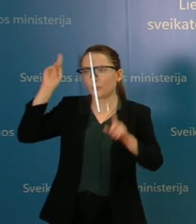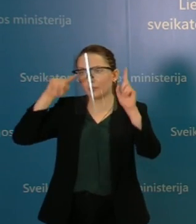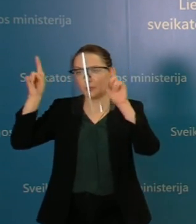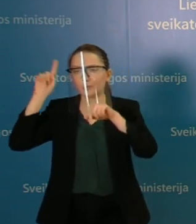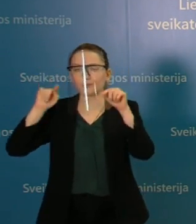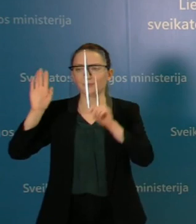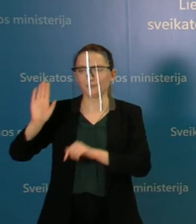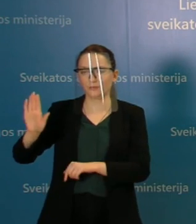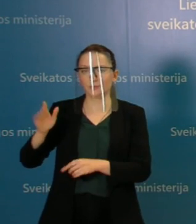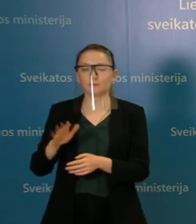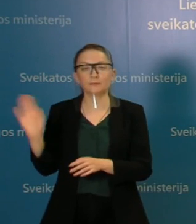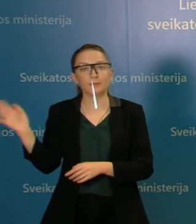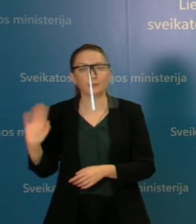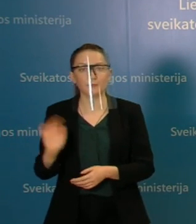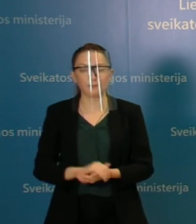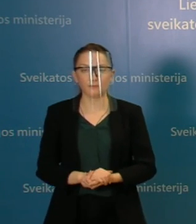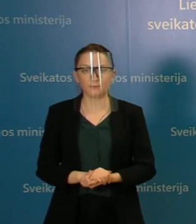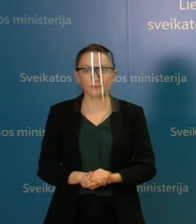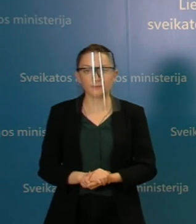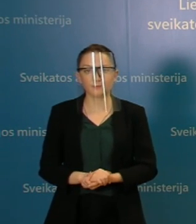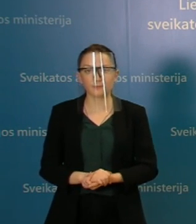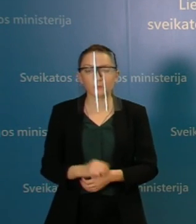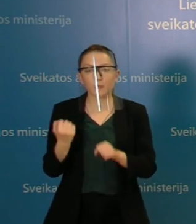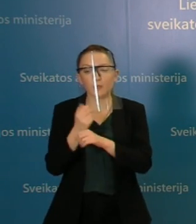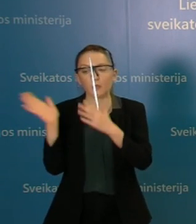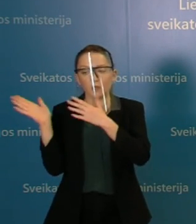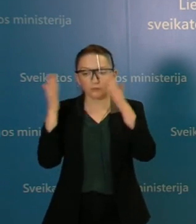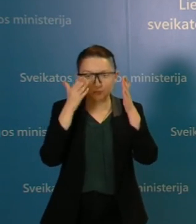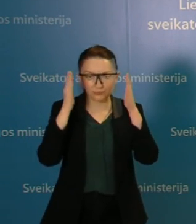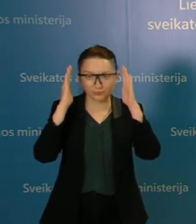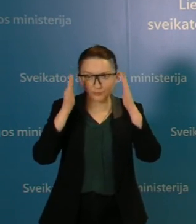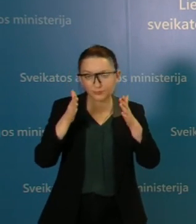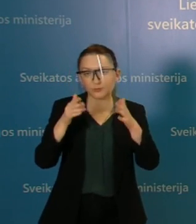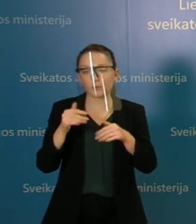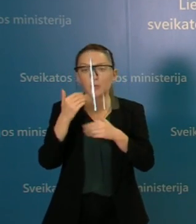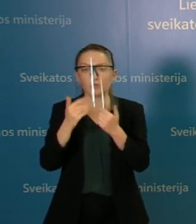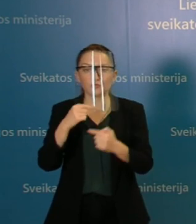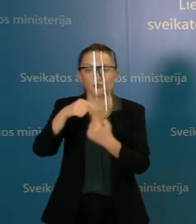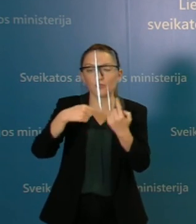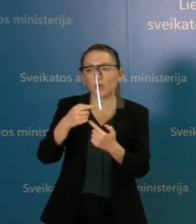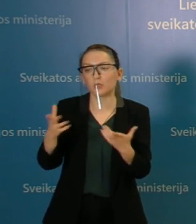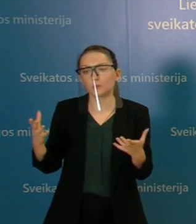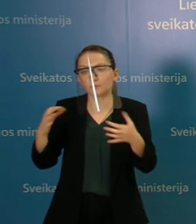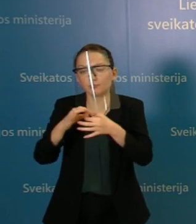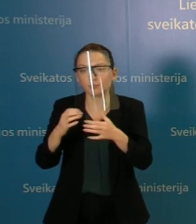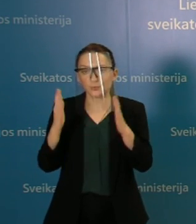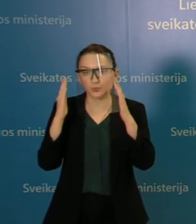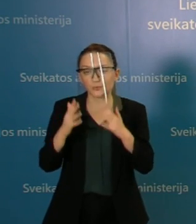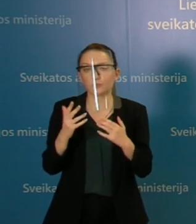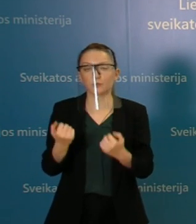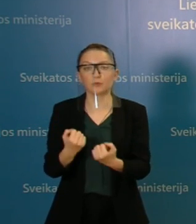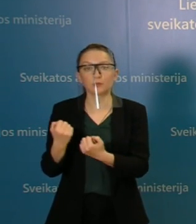pasilinksminimus ir panašius dalykus ir tikrai kviešio verslą vis tik būti solidariu su visuomenį ir suprasti, kad